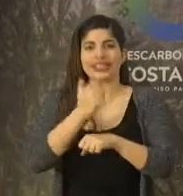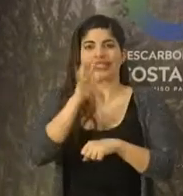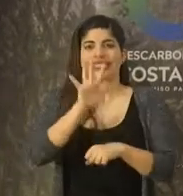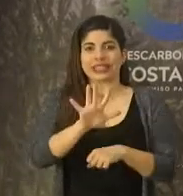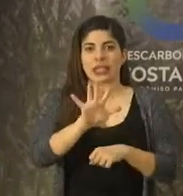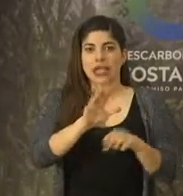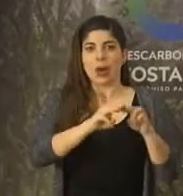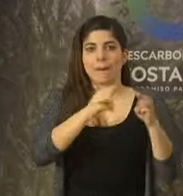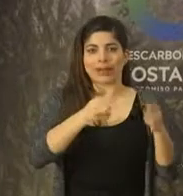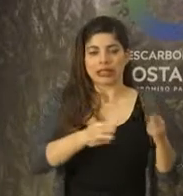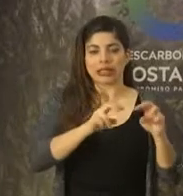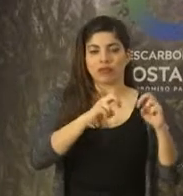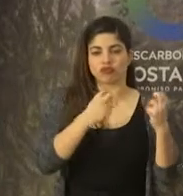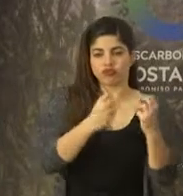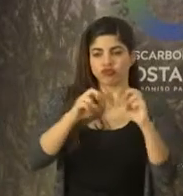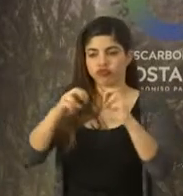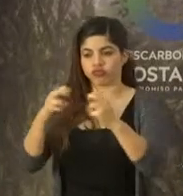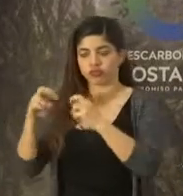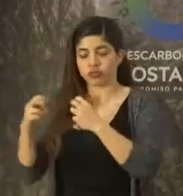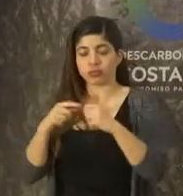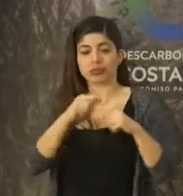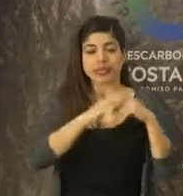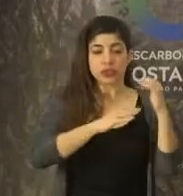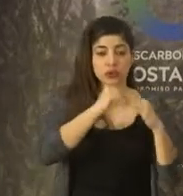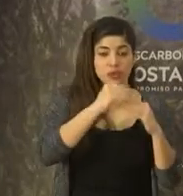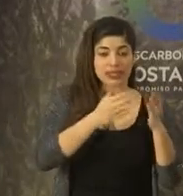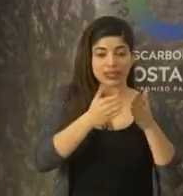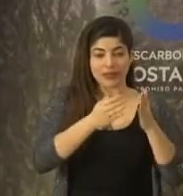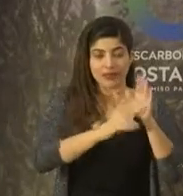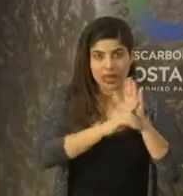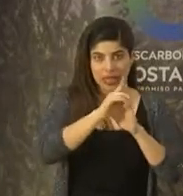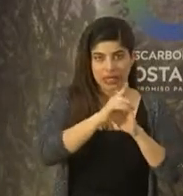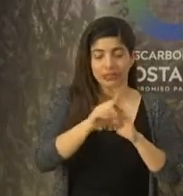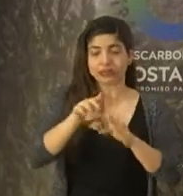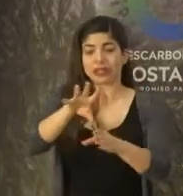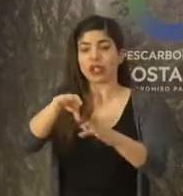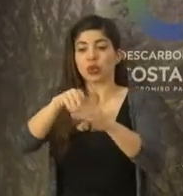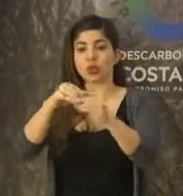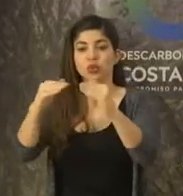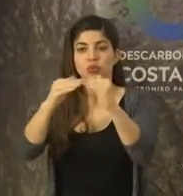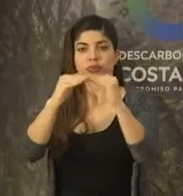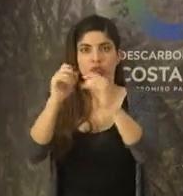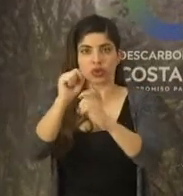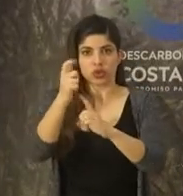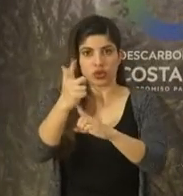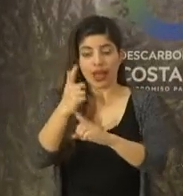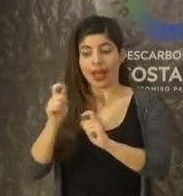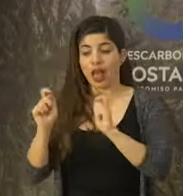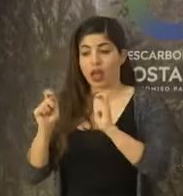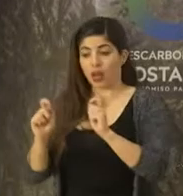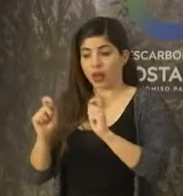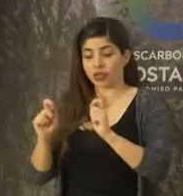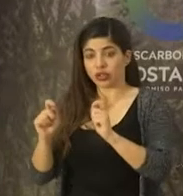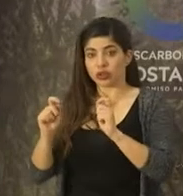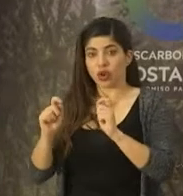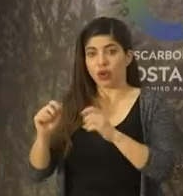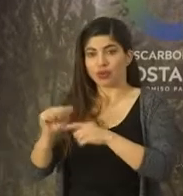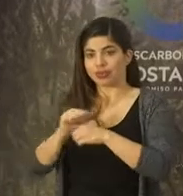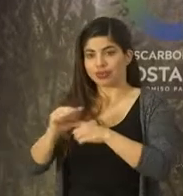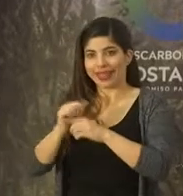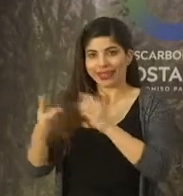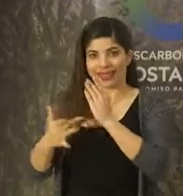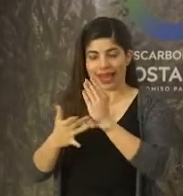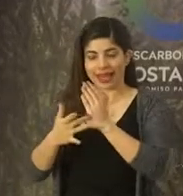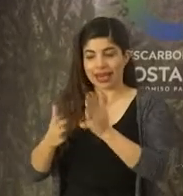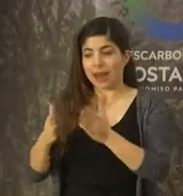temáticas. Infraestructura y servicios de desarrollo, inclusión y equidad social, educación y formación técnica,